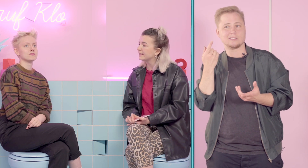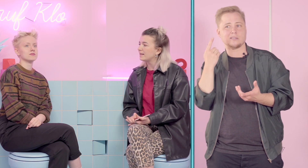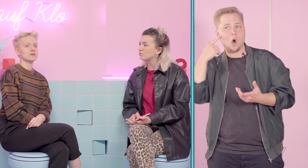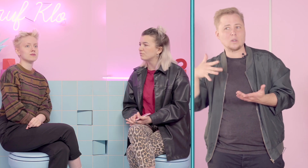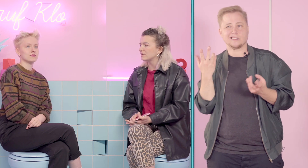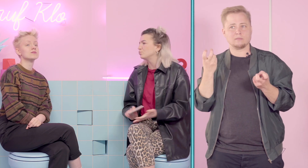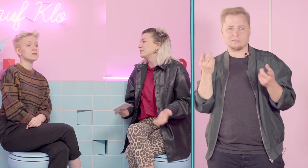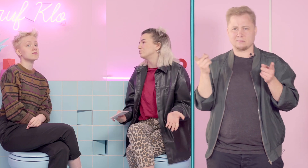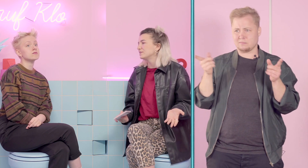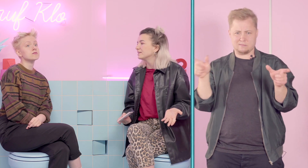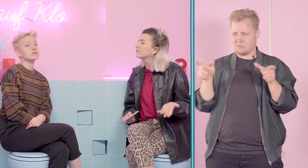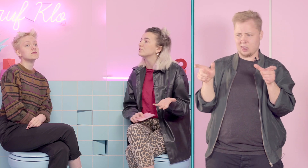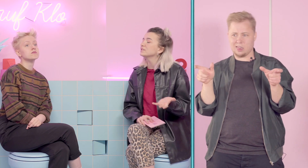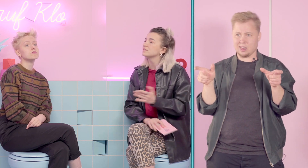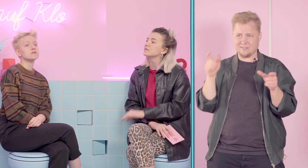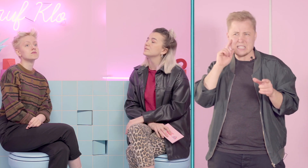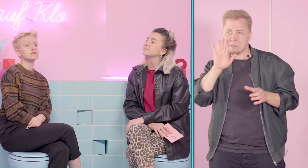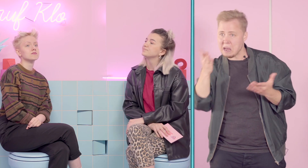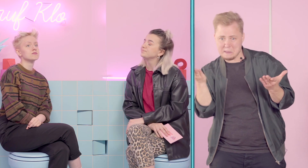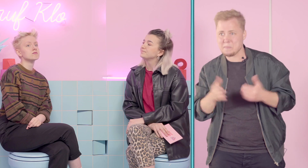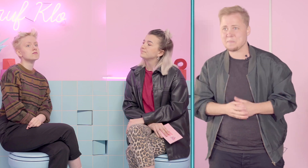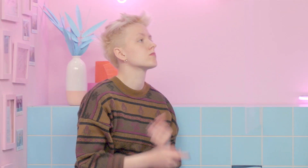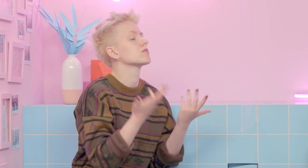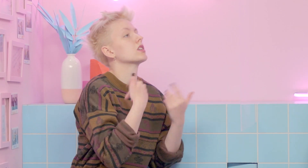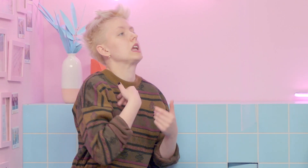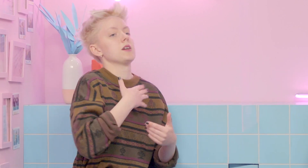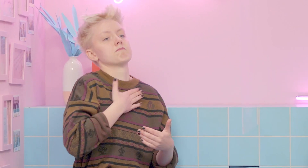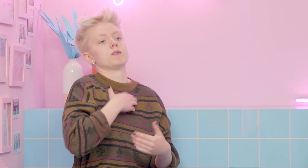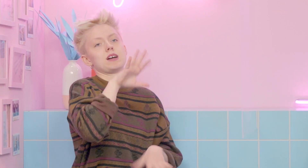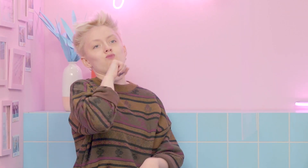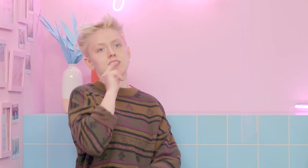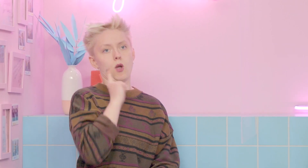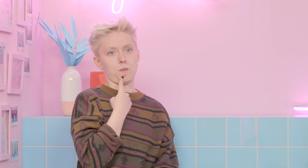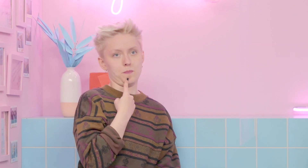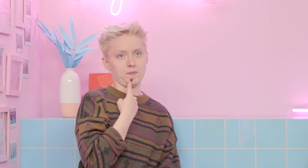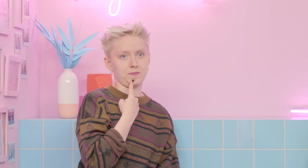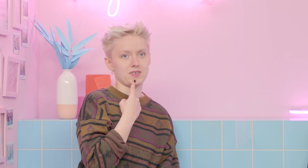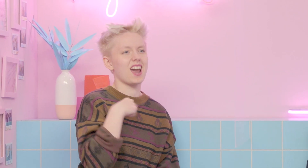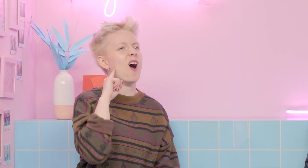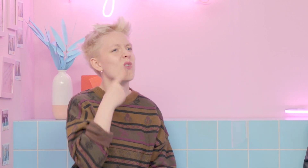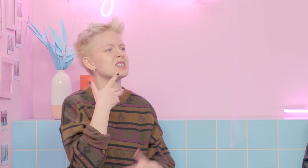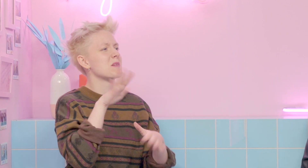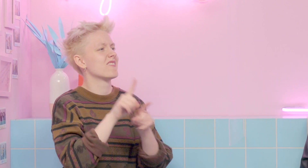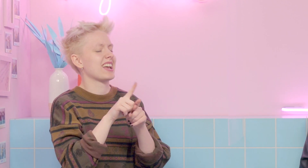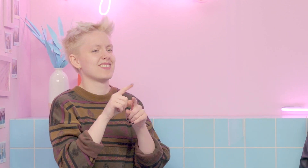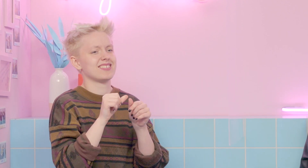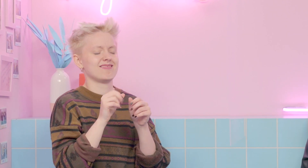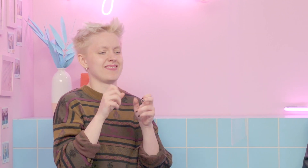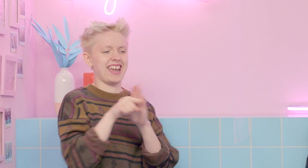erklären und was du persönlich halt davon denkst? Also ich selber mag taub am liebsten. Gehörlos hat für mich sowas Negatives,